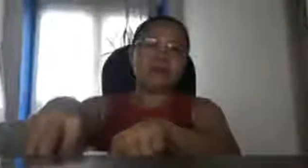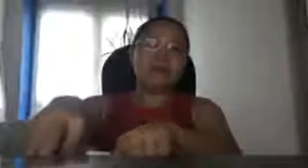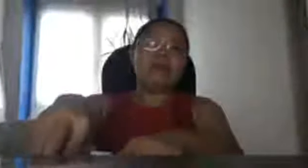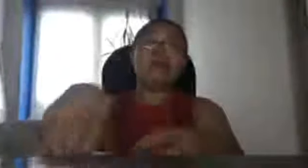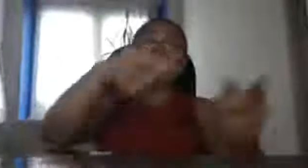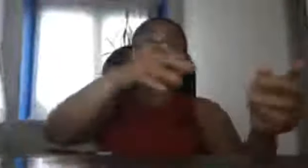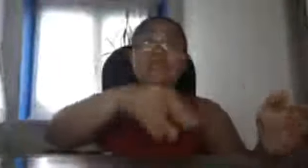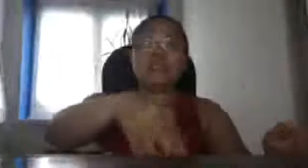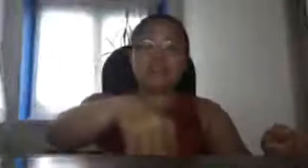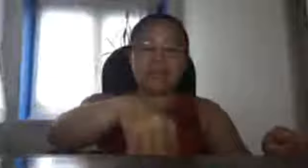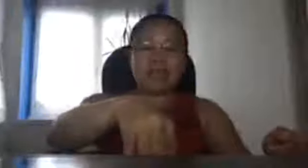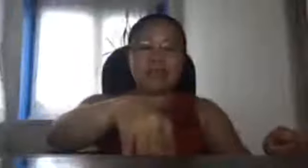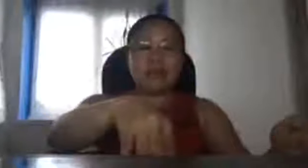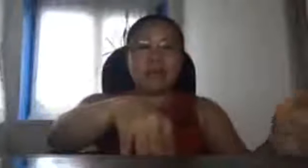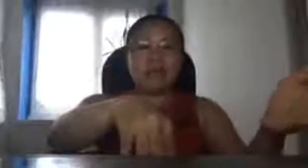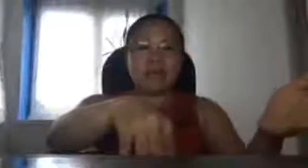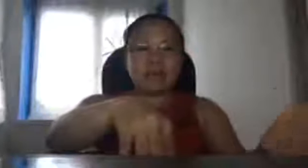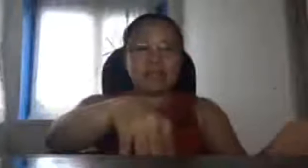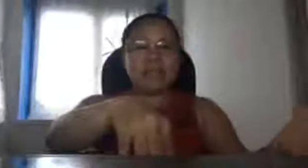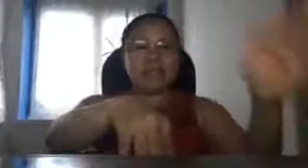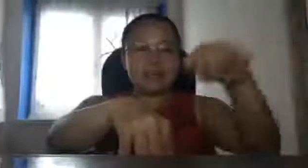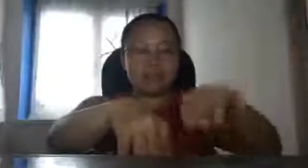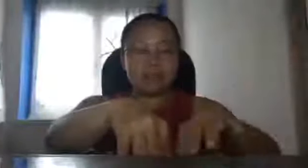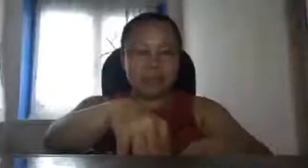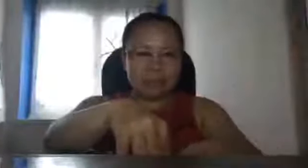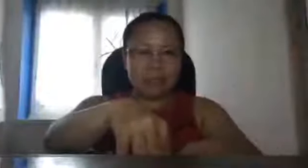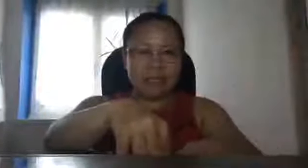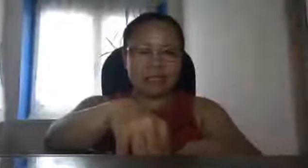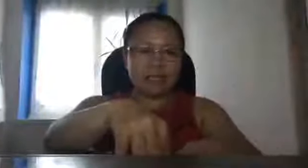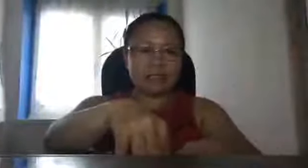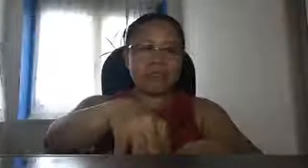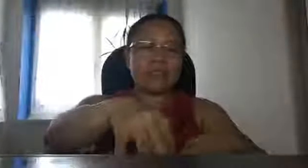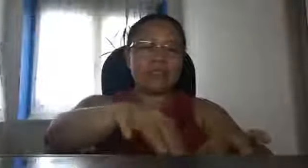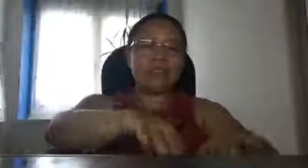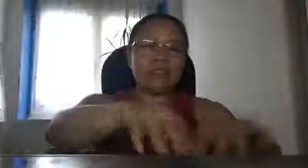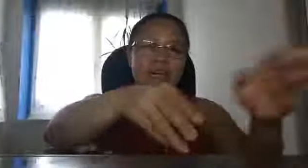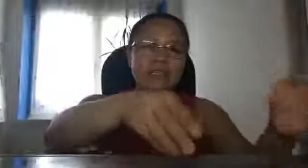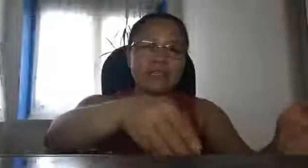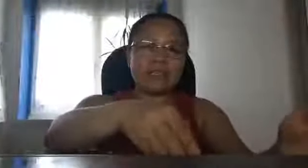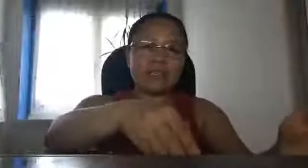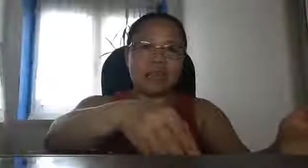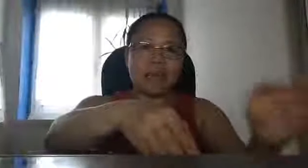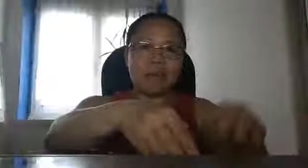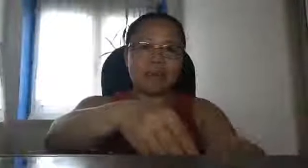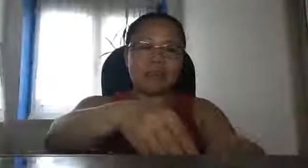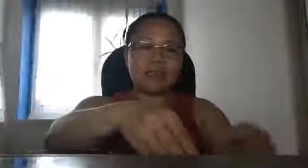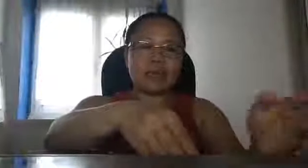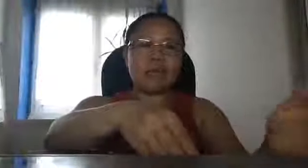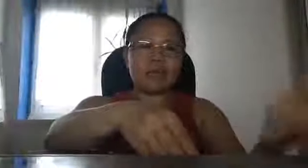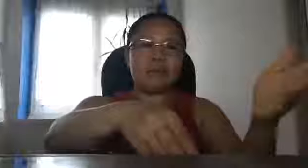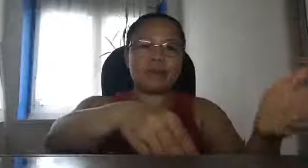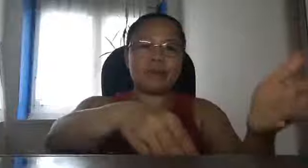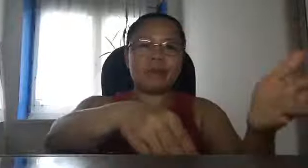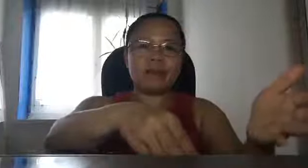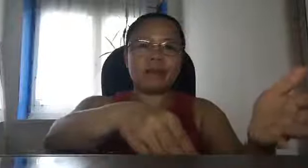ganon din yan may pangyayari sa Pilipinas na hindi natin nalaman na mayroon palang